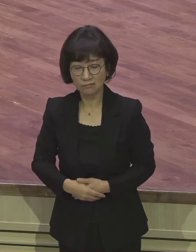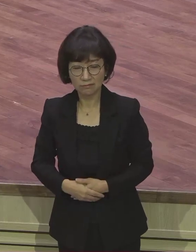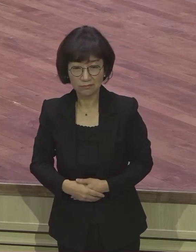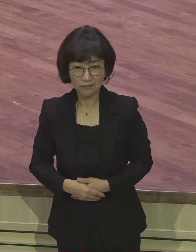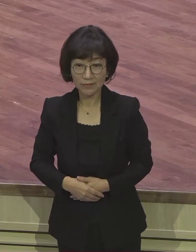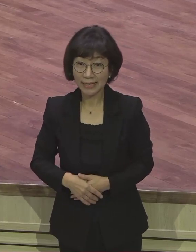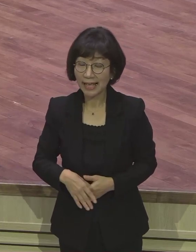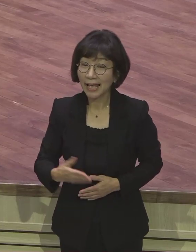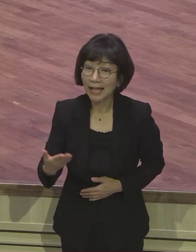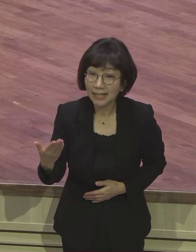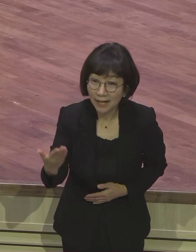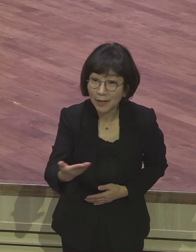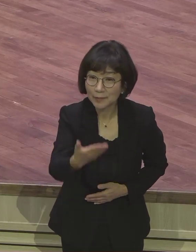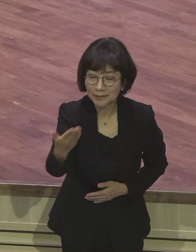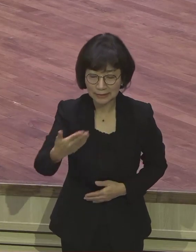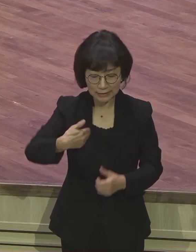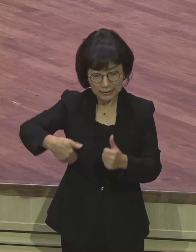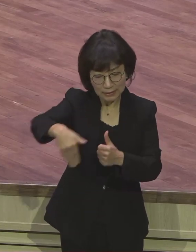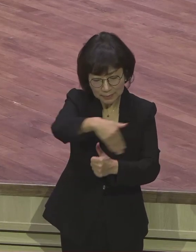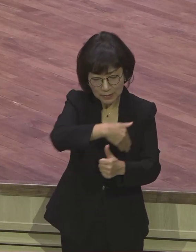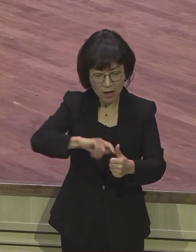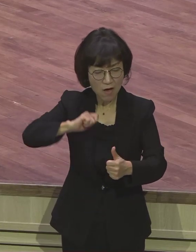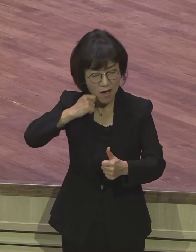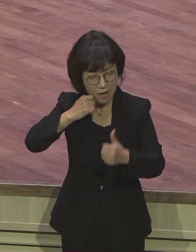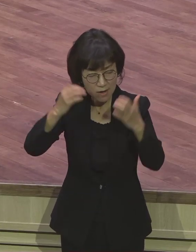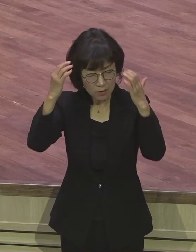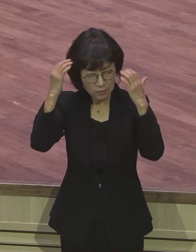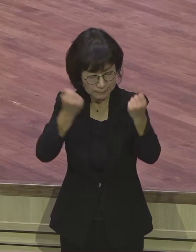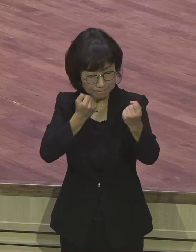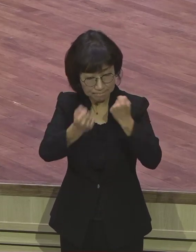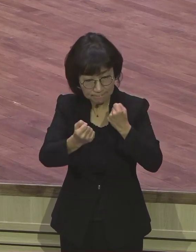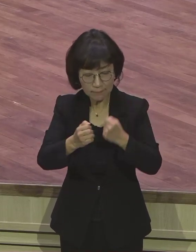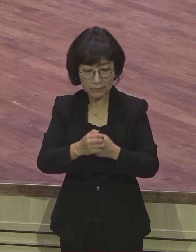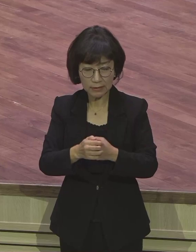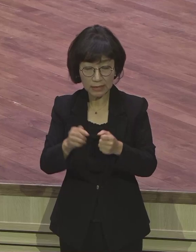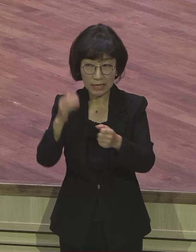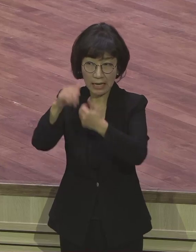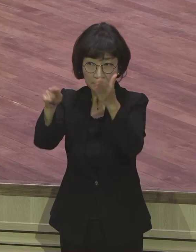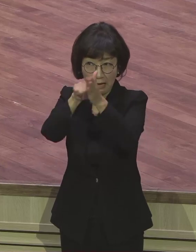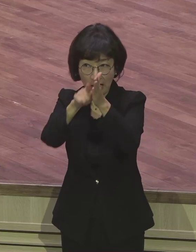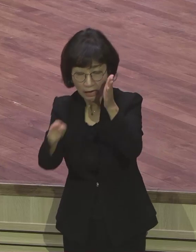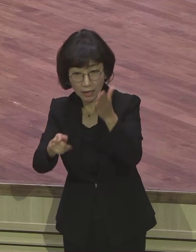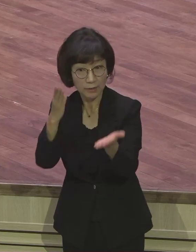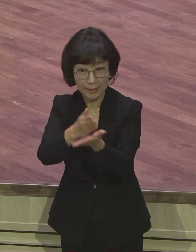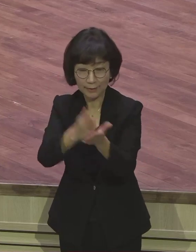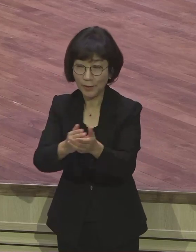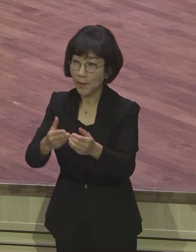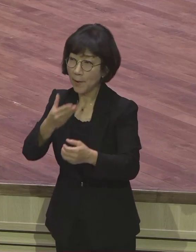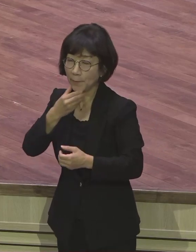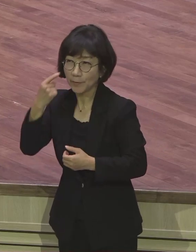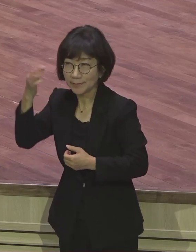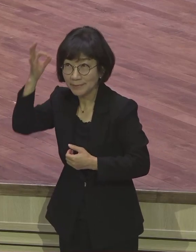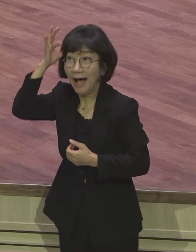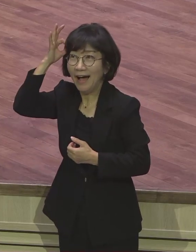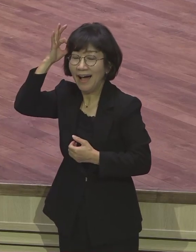영계자 성도는 어떤 상황 속에서도 불신앙하지 말고 복음이 주는 근원적 기뻄을 누리면서 복음